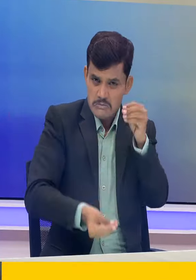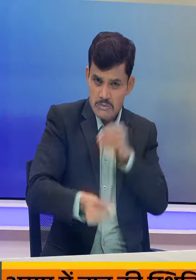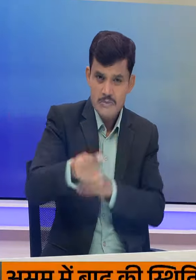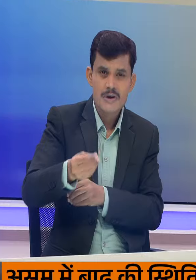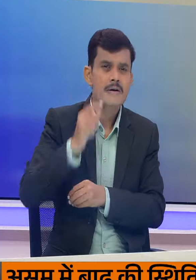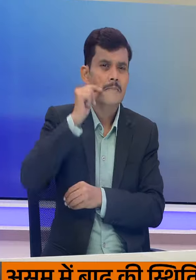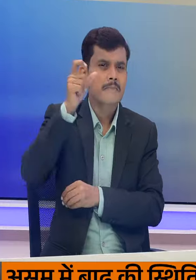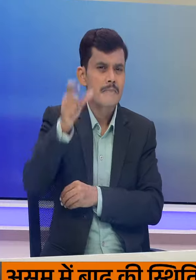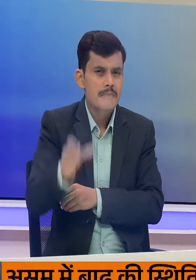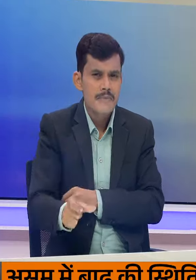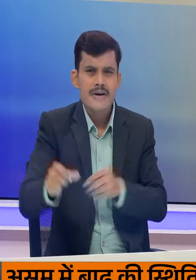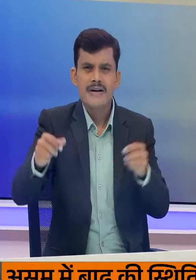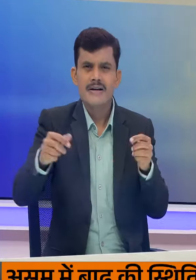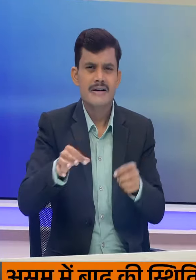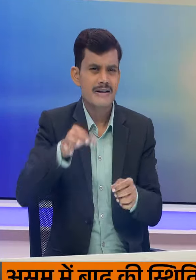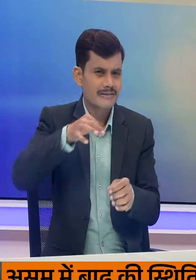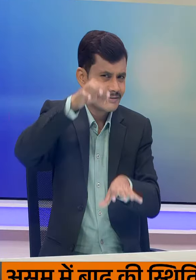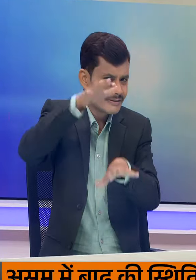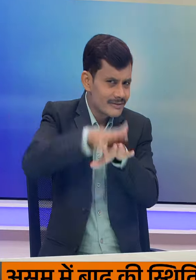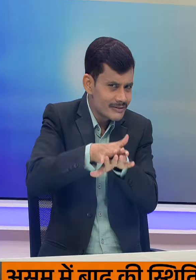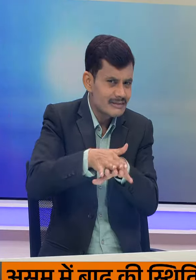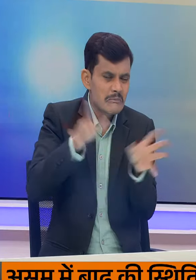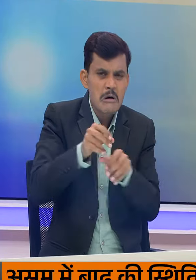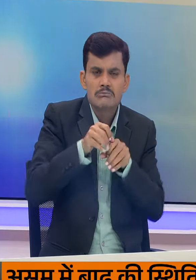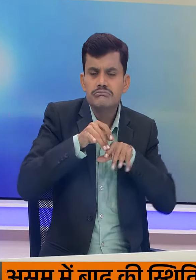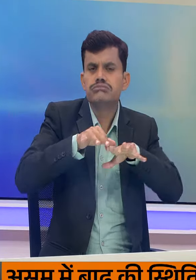फ्लेवोटाइमाइन मक्खी से फैलता है